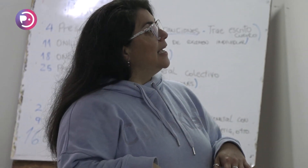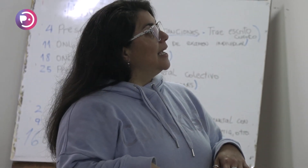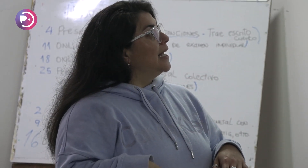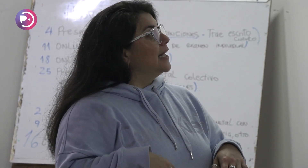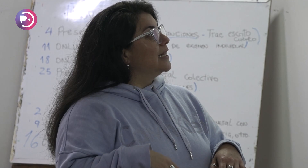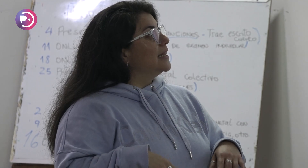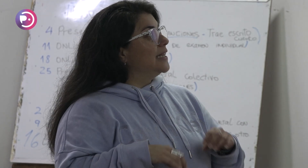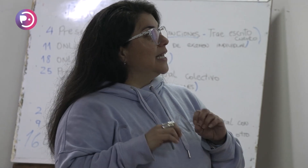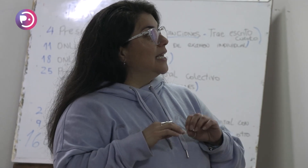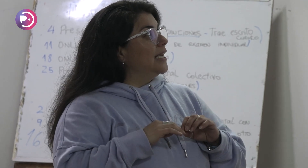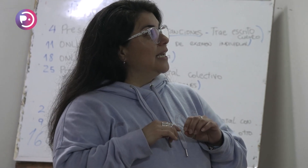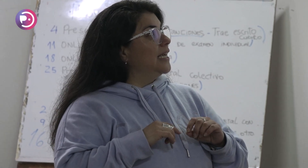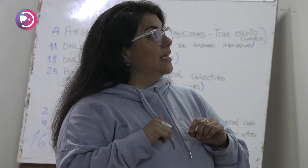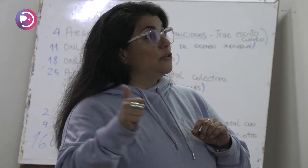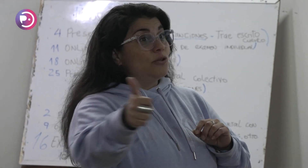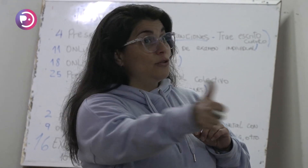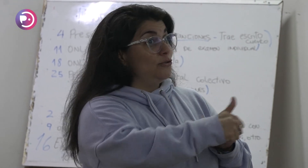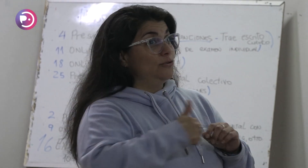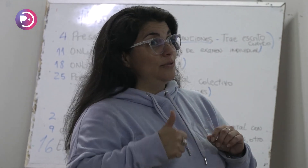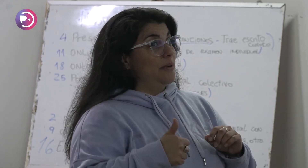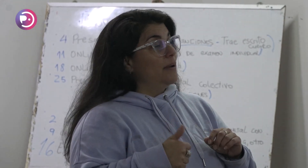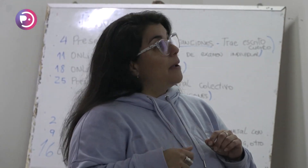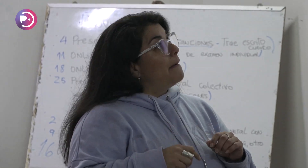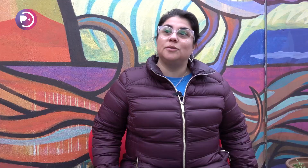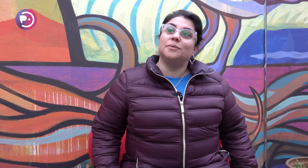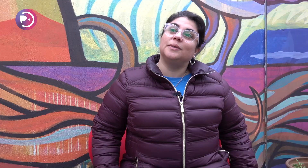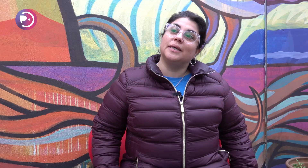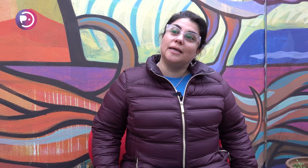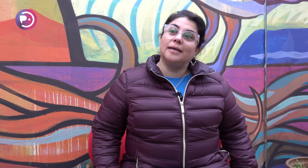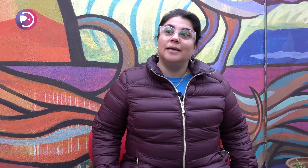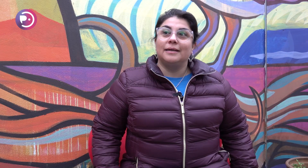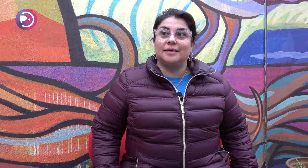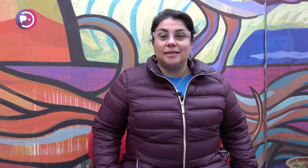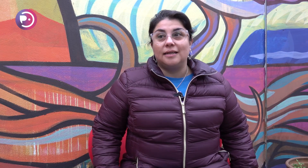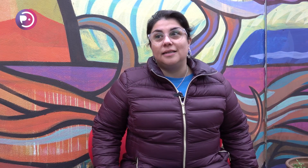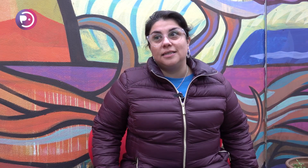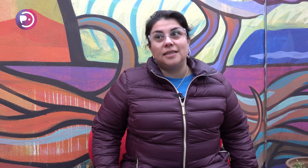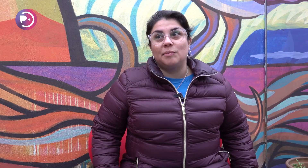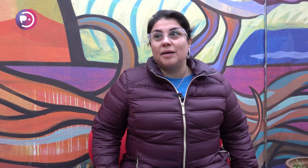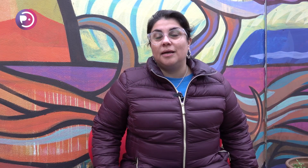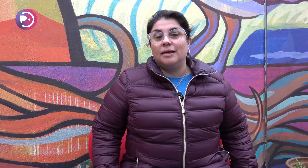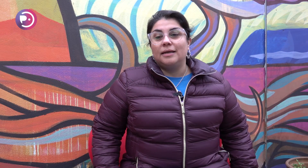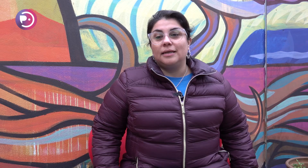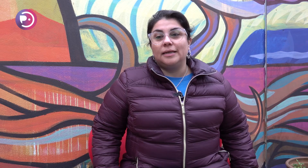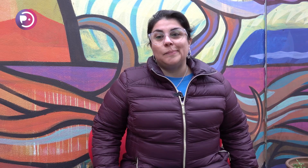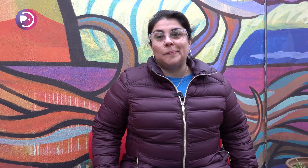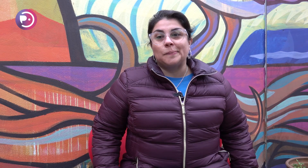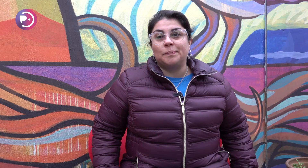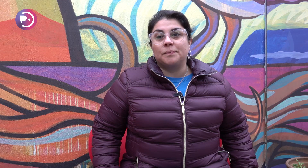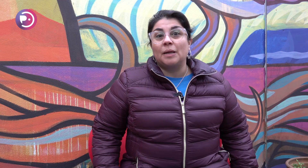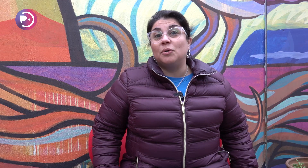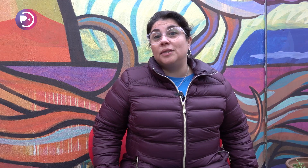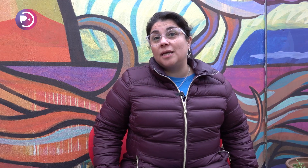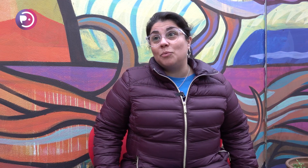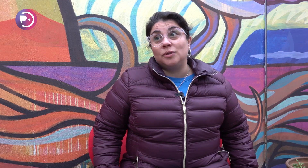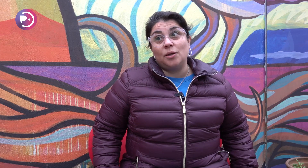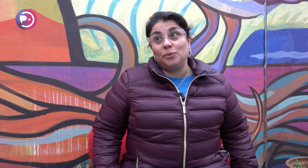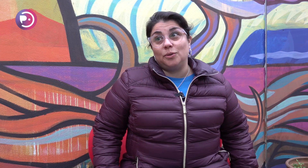herramientas para poder ayudar a esta alumna. Por tanto se tuvo que retirar del sistema y tampoco teníamos un traductor